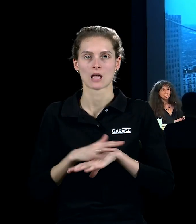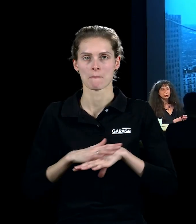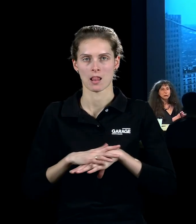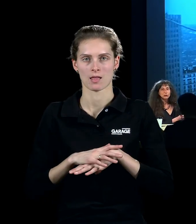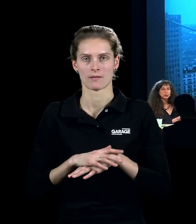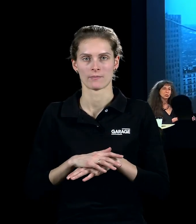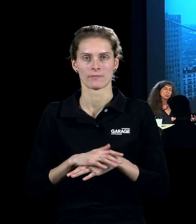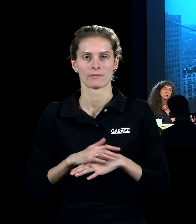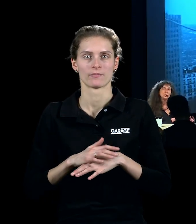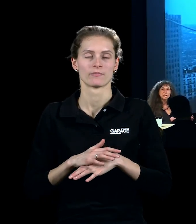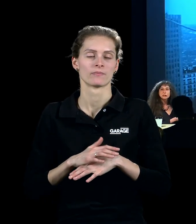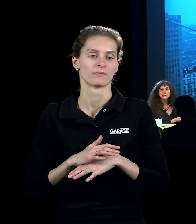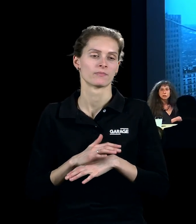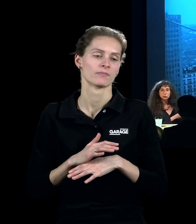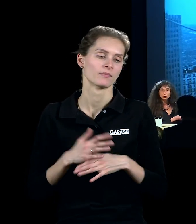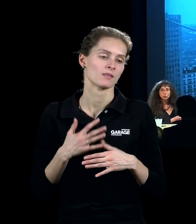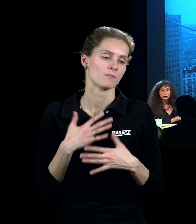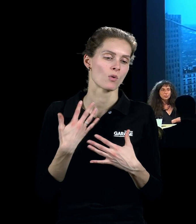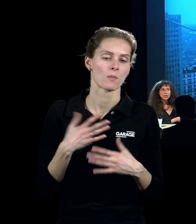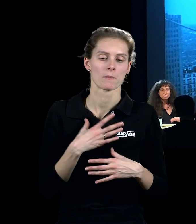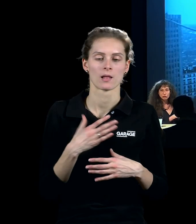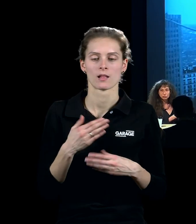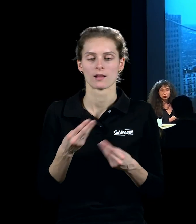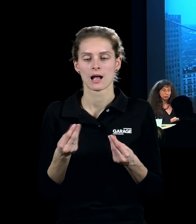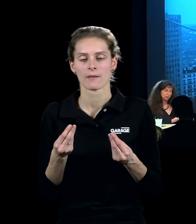искусстве, такой землистый, грубый, глиняный фактуры,